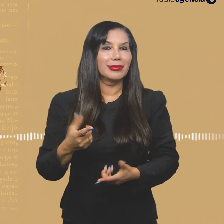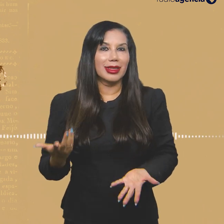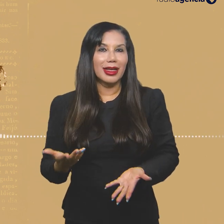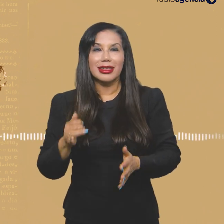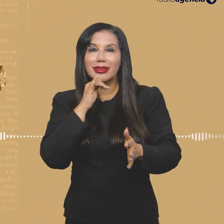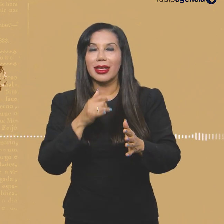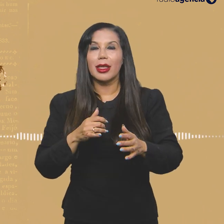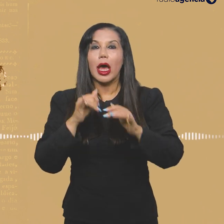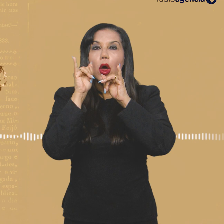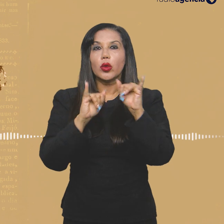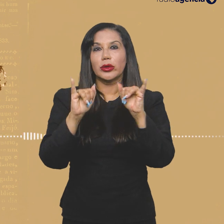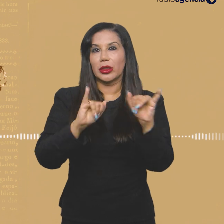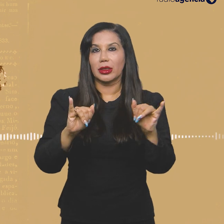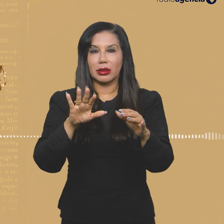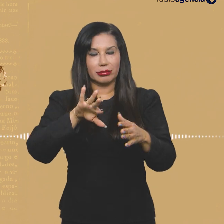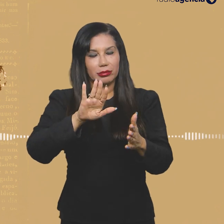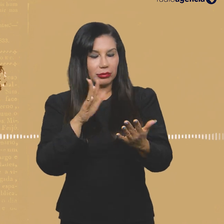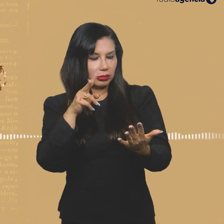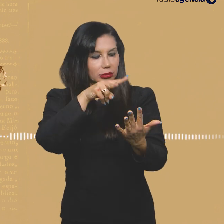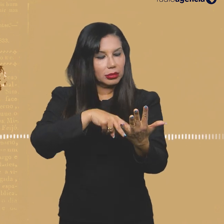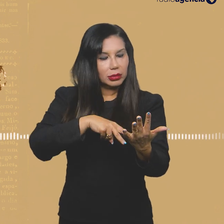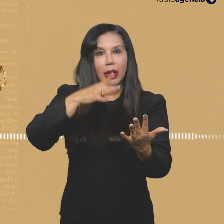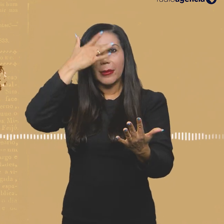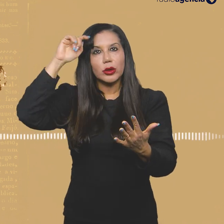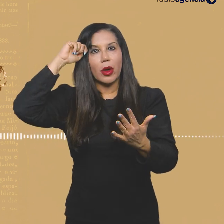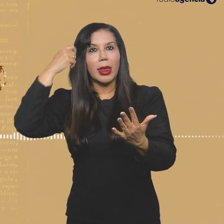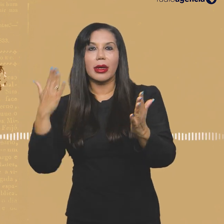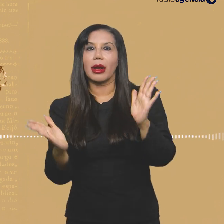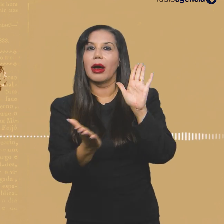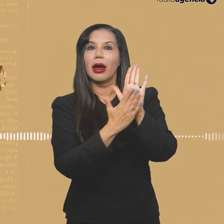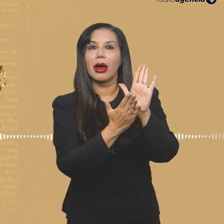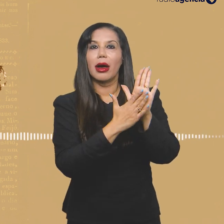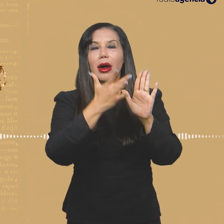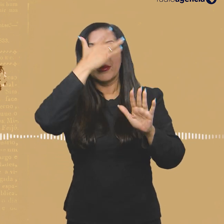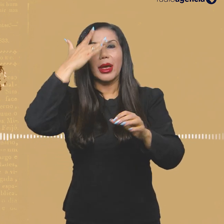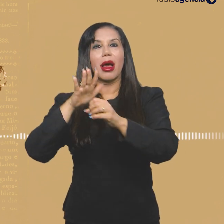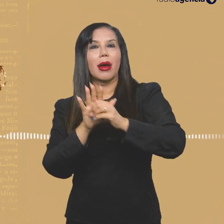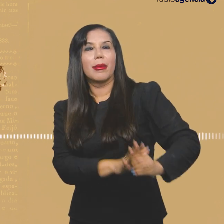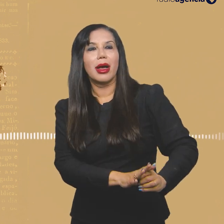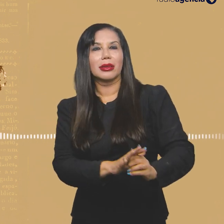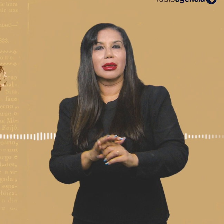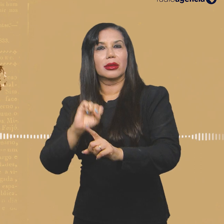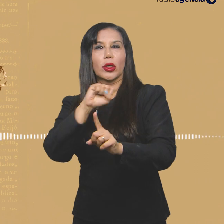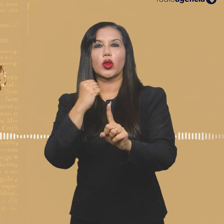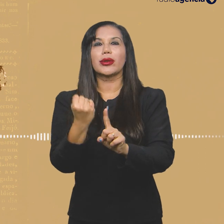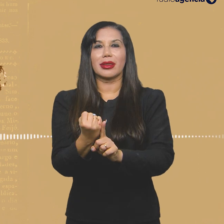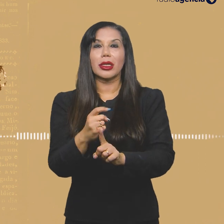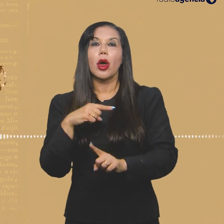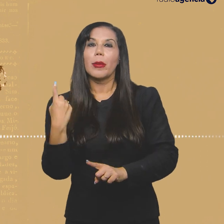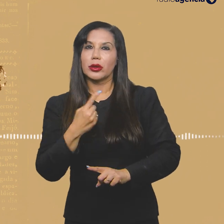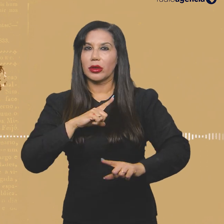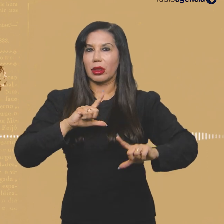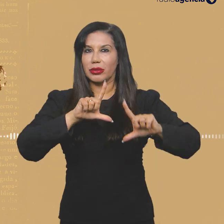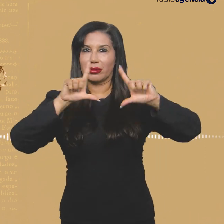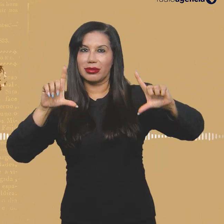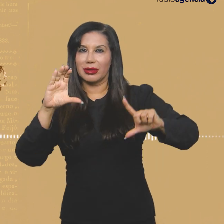Essa editoria geral, se você abrir, é isso, assim, as pessoas negras, elas estão ali como pessoas amarras da sociedade. A gente